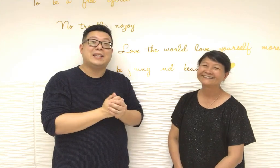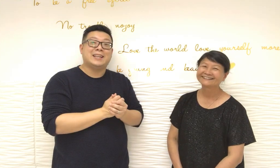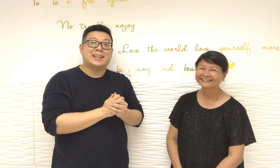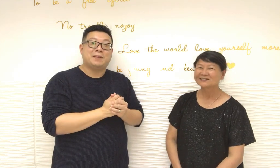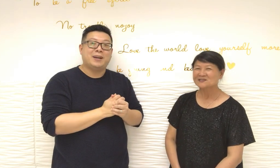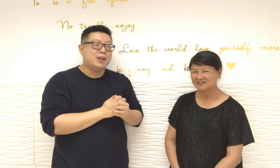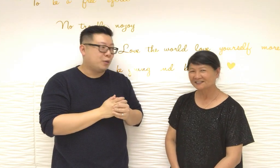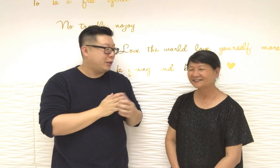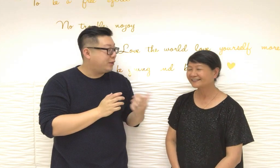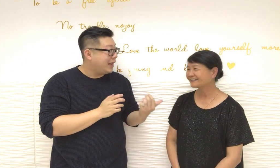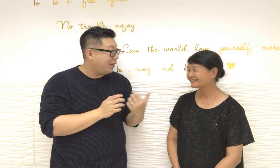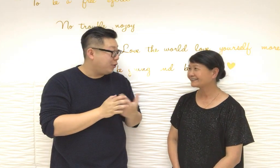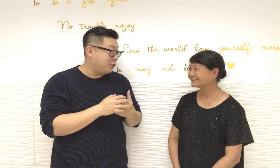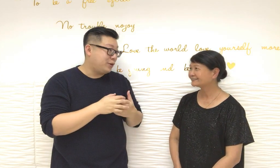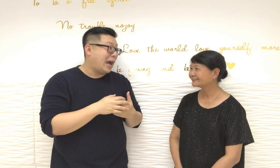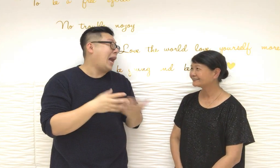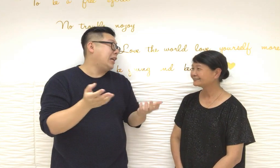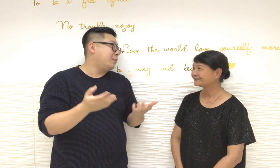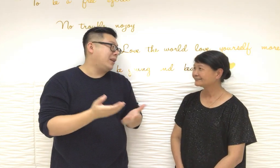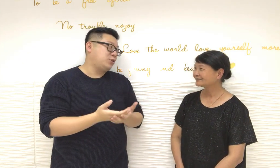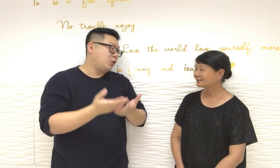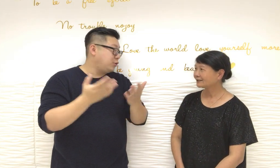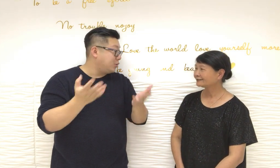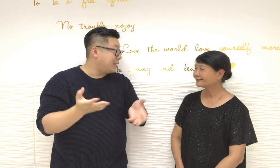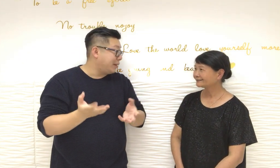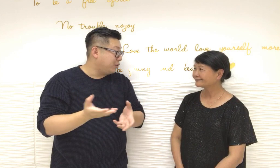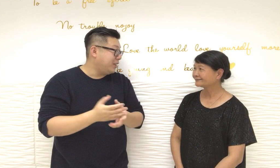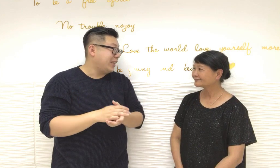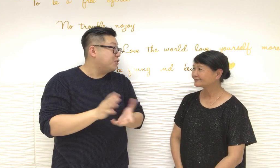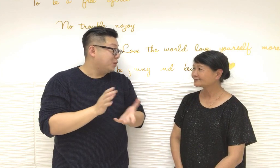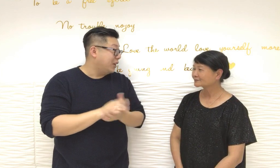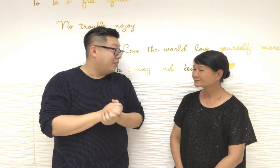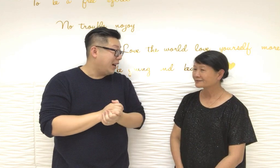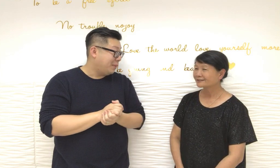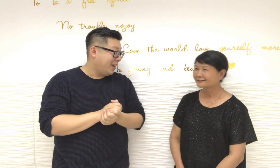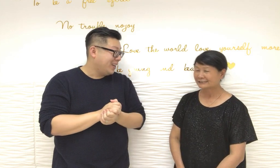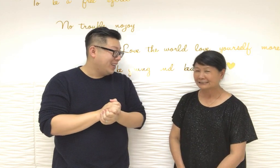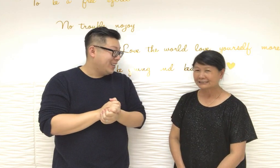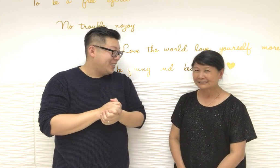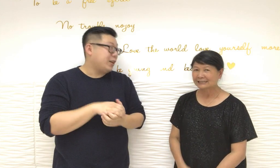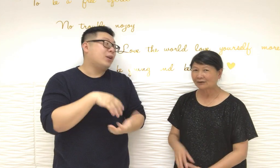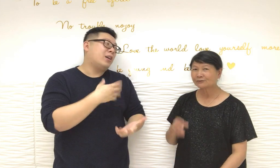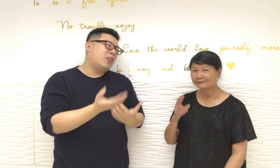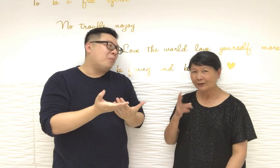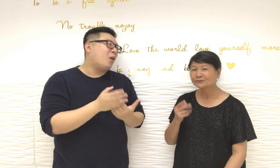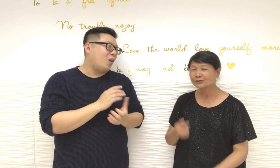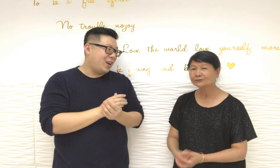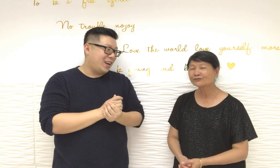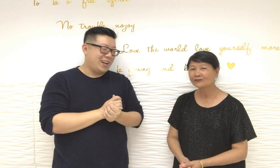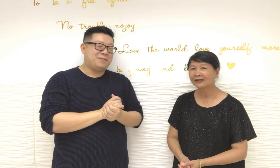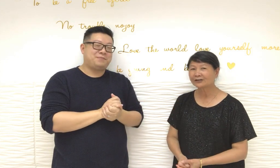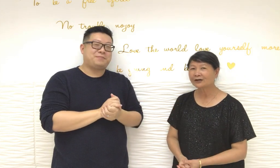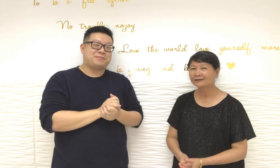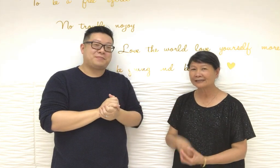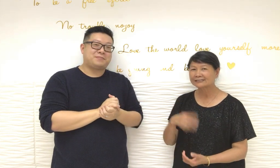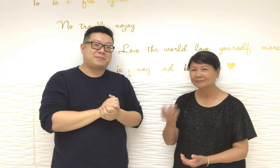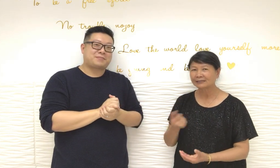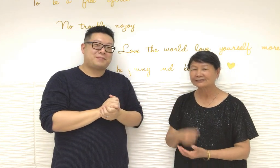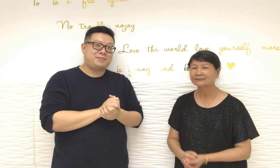是的而且也挺難去解釋的最多是植物那些頂住的是不是即是這樣說有方法植物也是